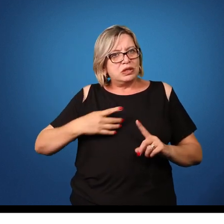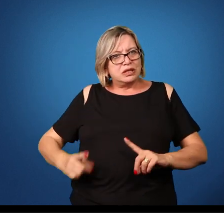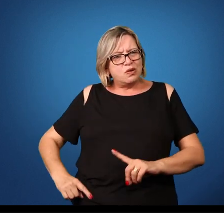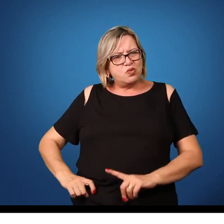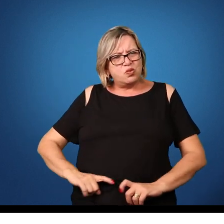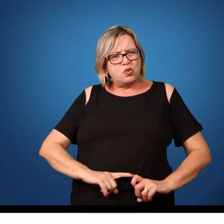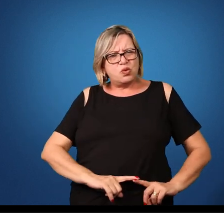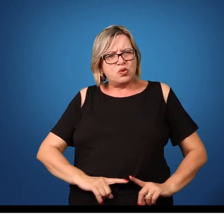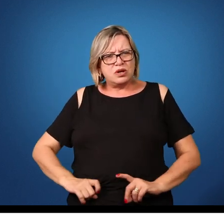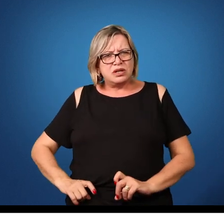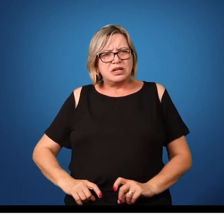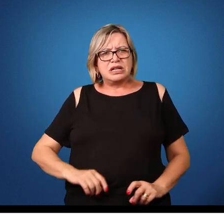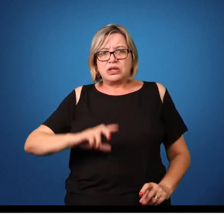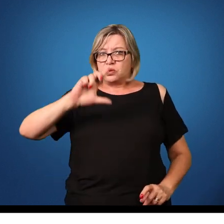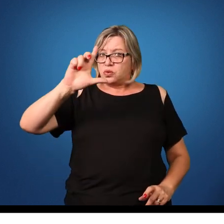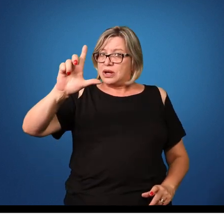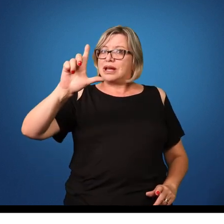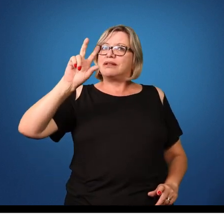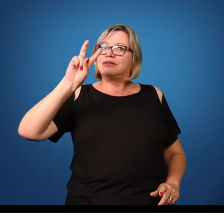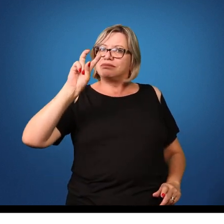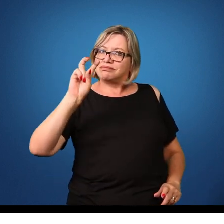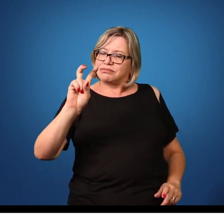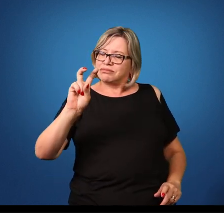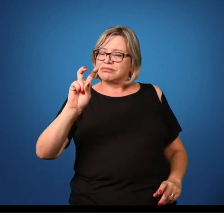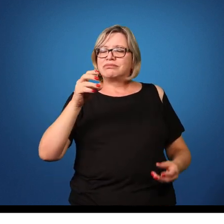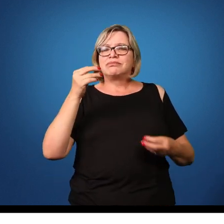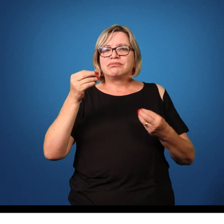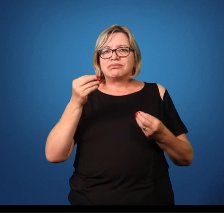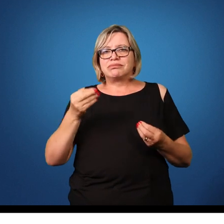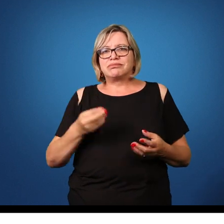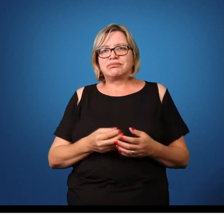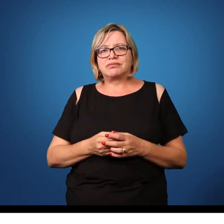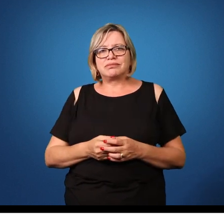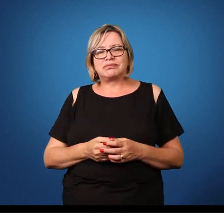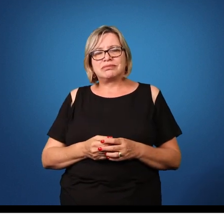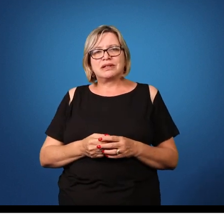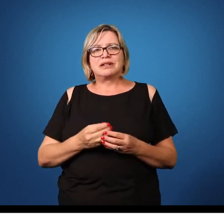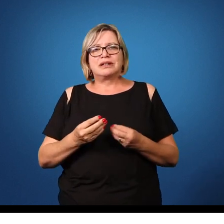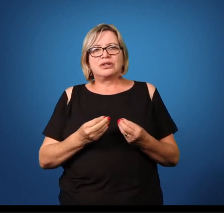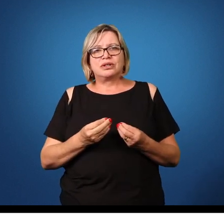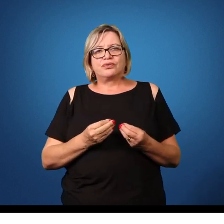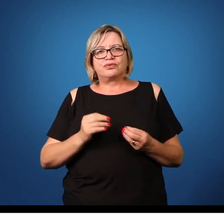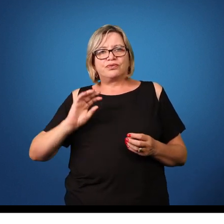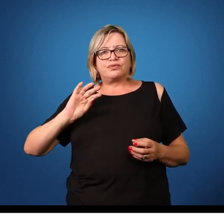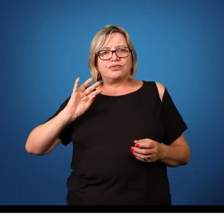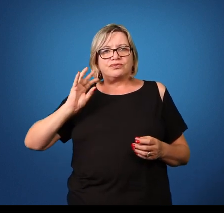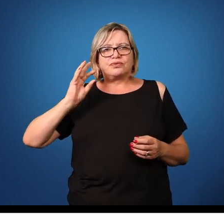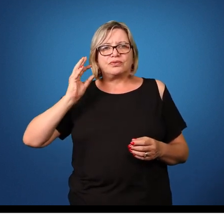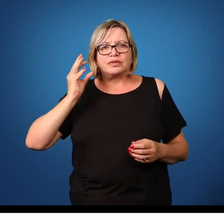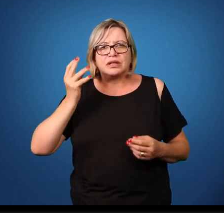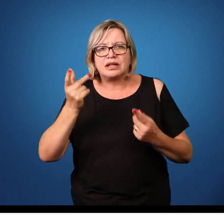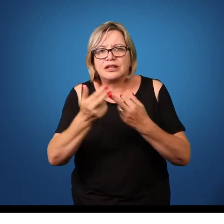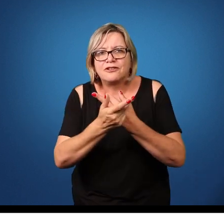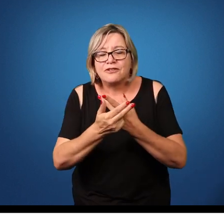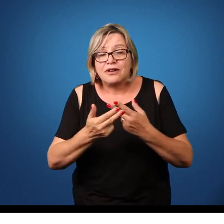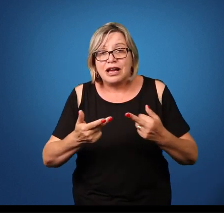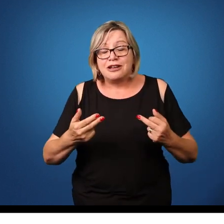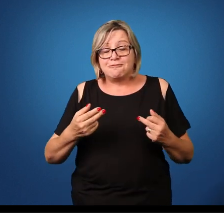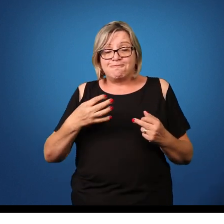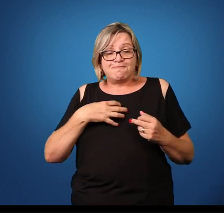fixação da larva 5, né, machos e fêmeas ali na região do intestino delgado, causam vários